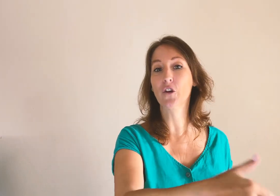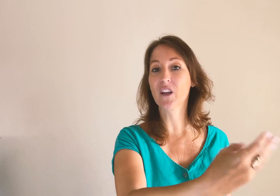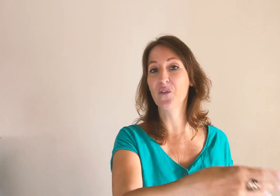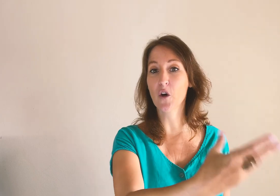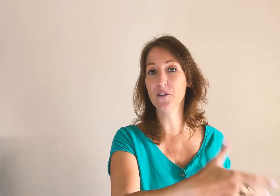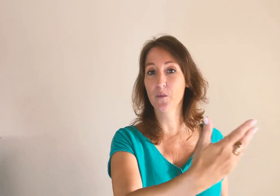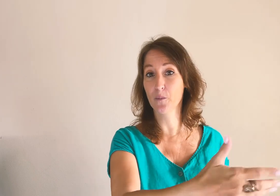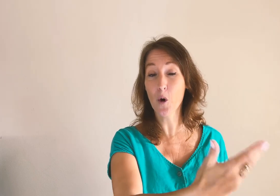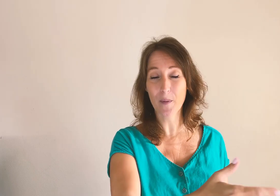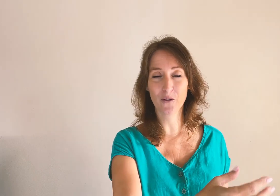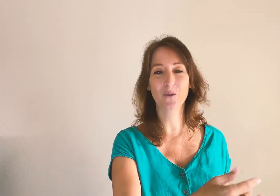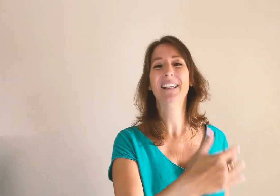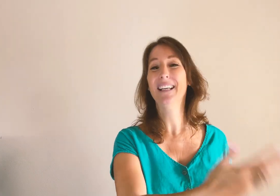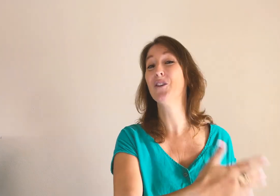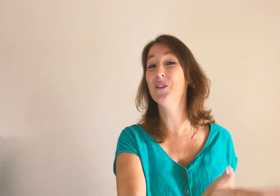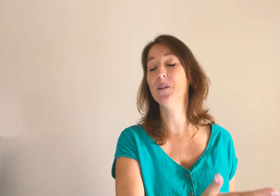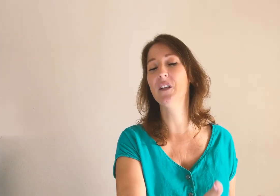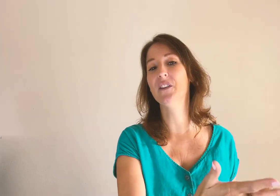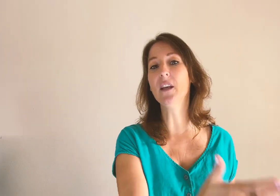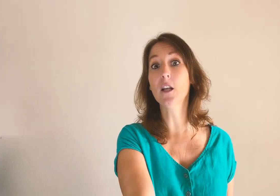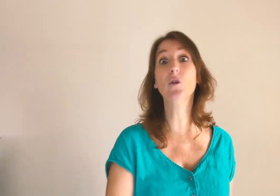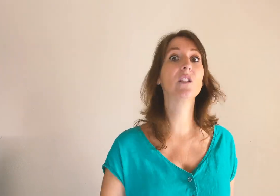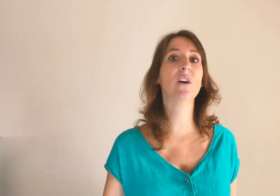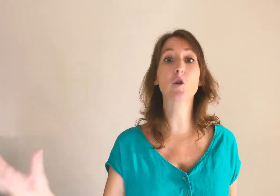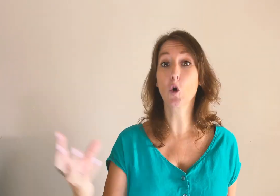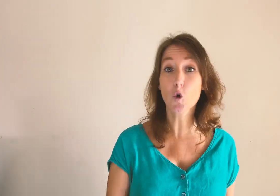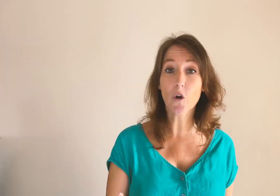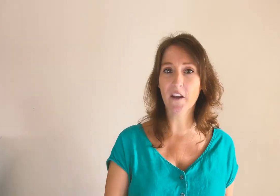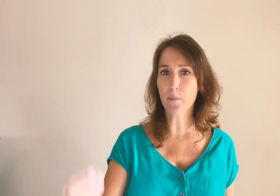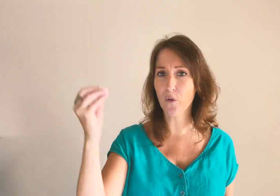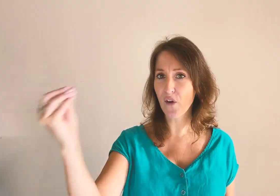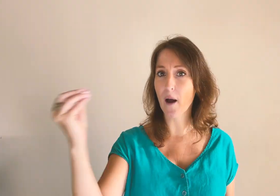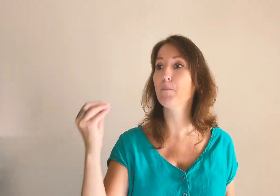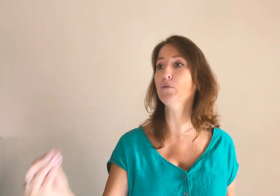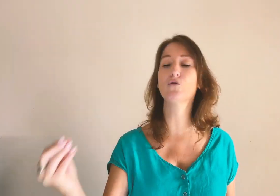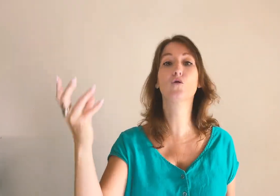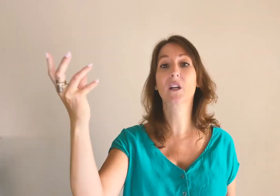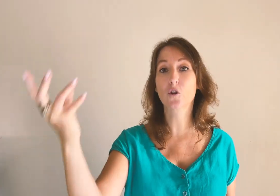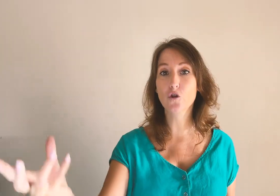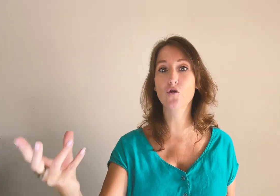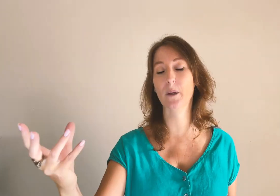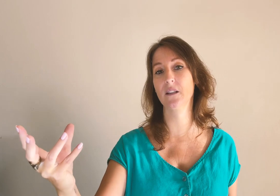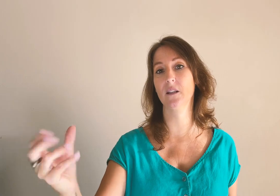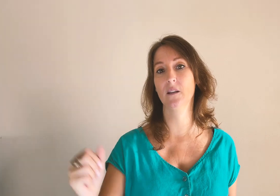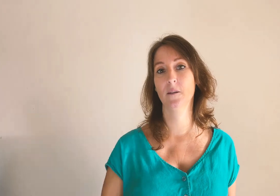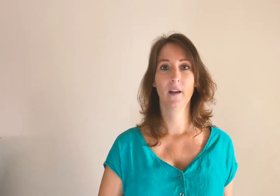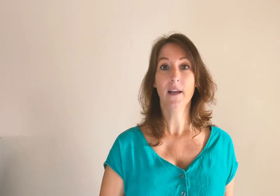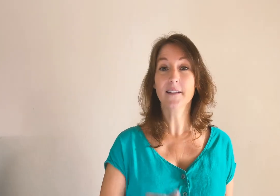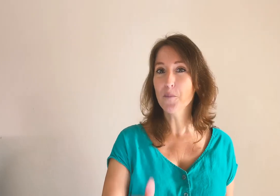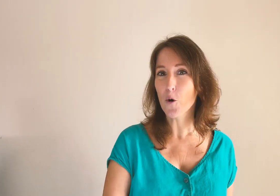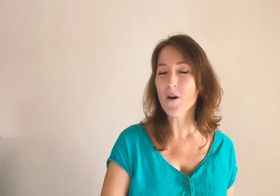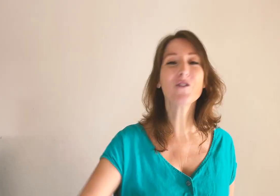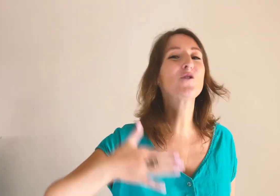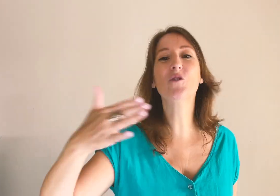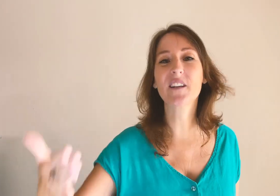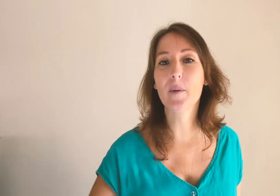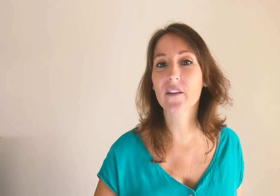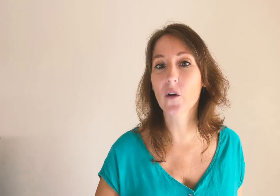notre référencement et notre visibilité et l'autre qui va être sur le court terme pour faire un boost sur quelque chose de précis. Et c'est pourquoi, jusqu'à présent,